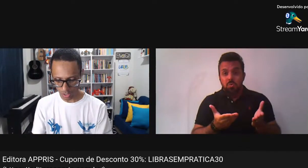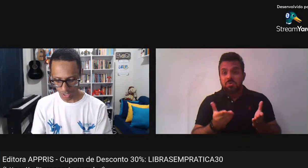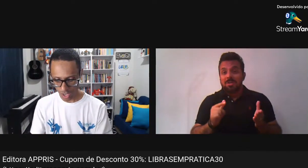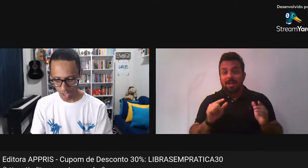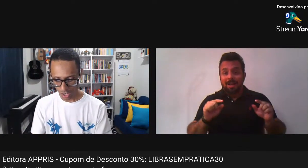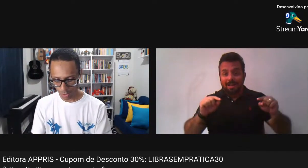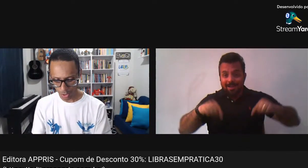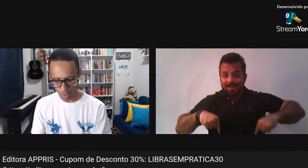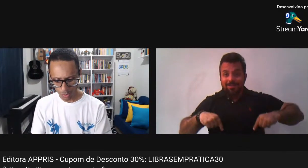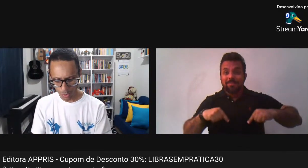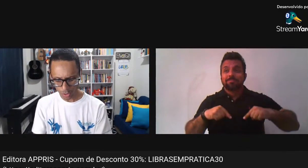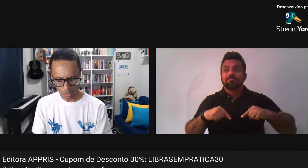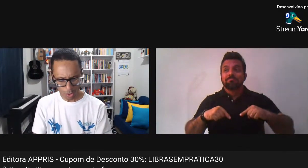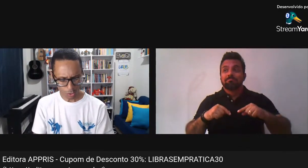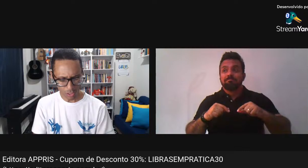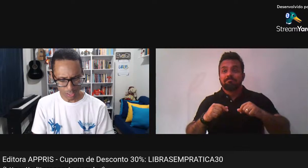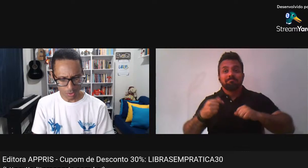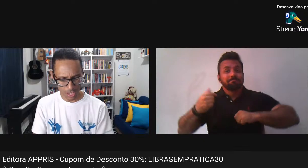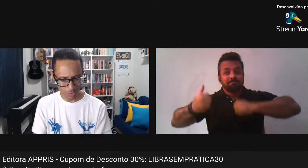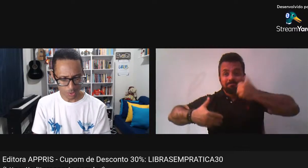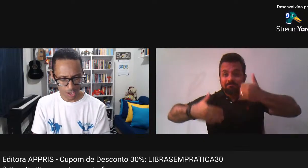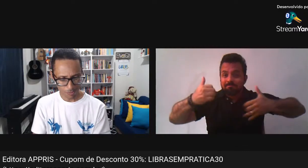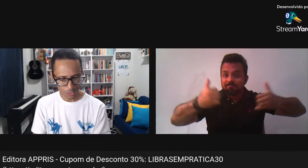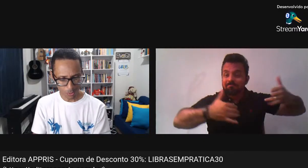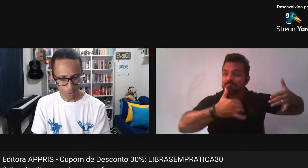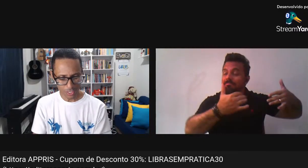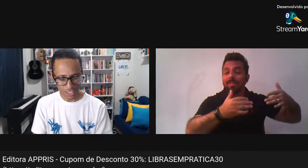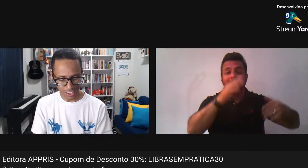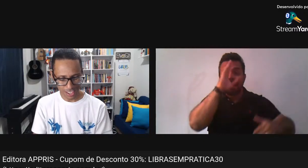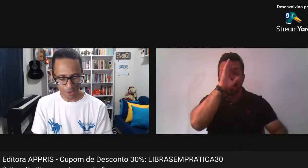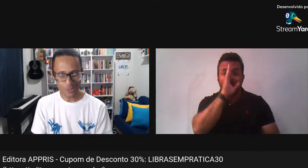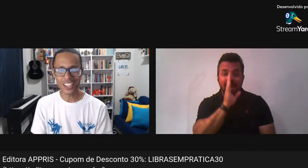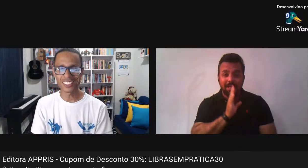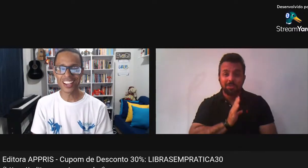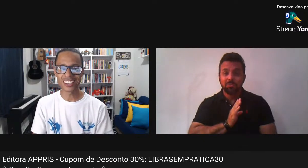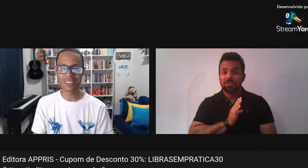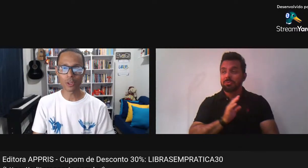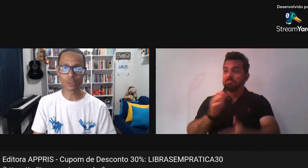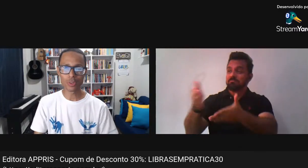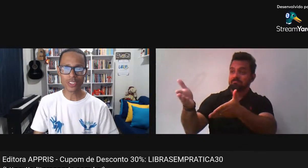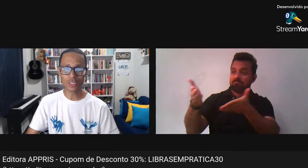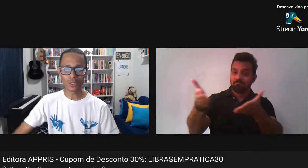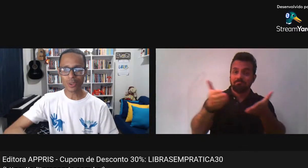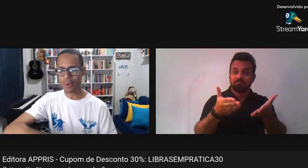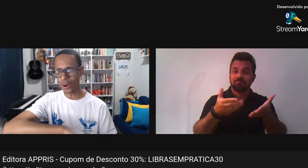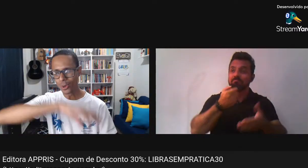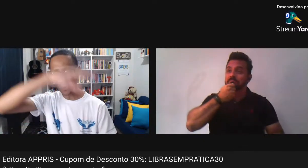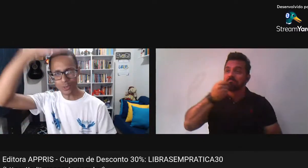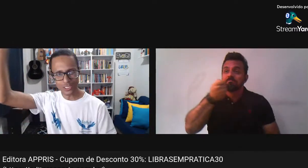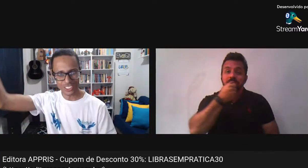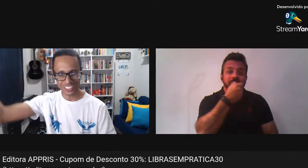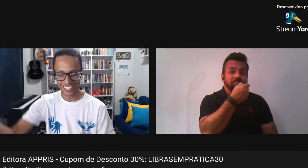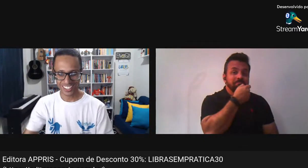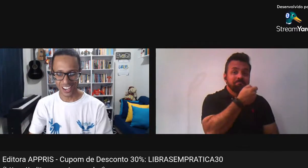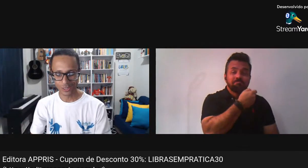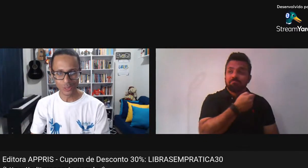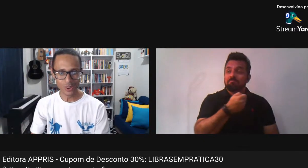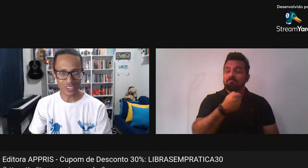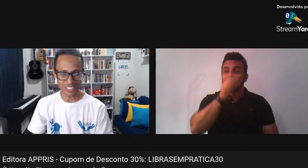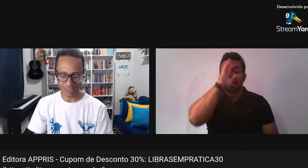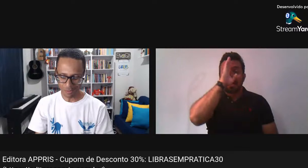os autores Eu fico muito Muito feliz mesmo De poder Contratar Pessoas Que moram longe